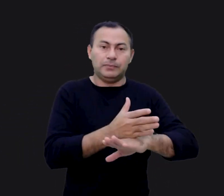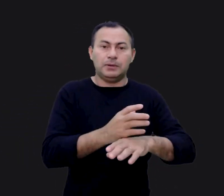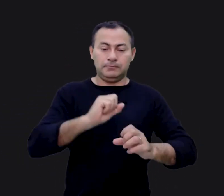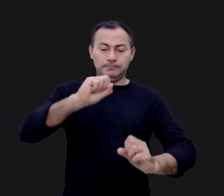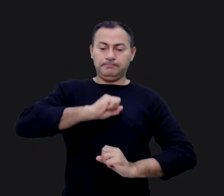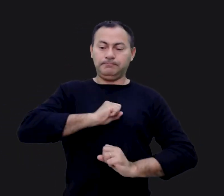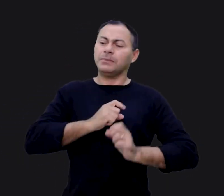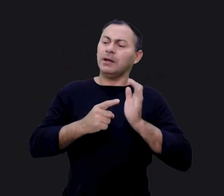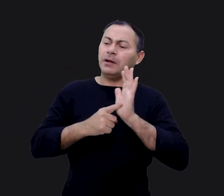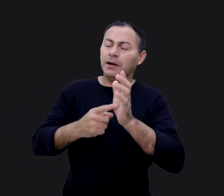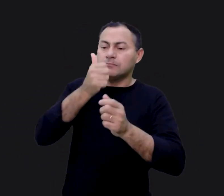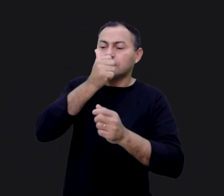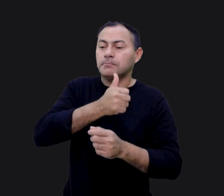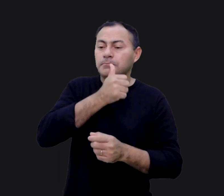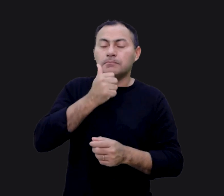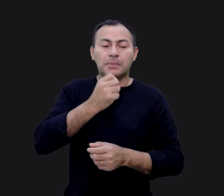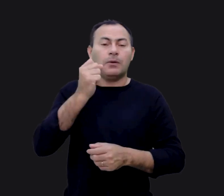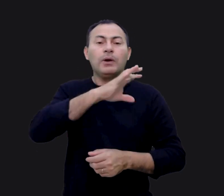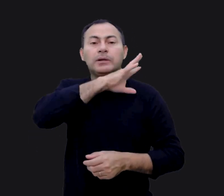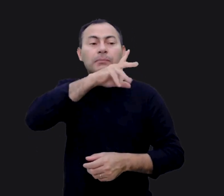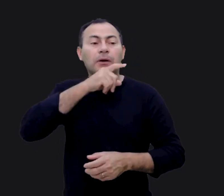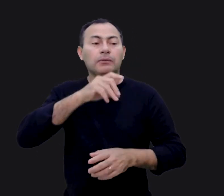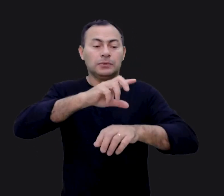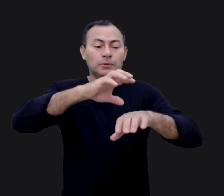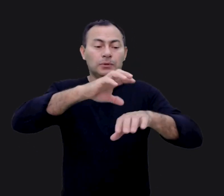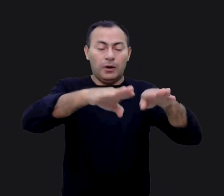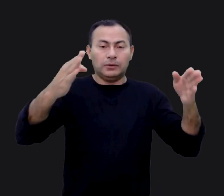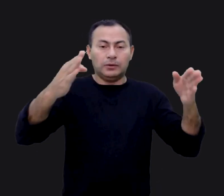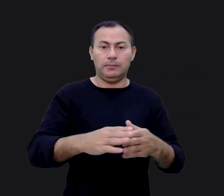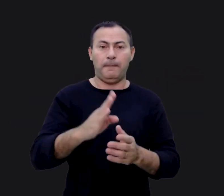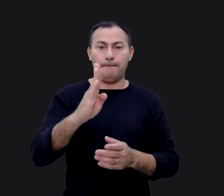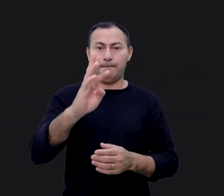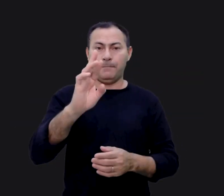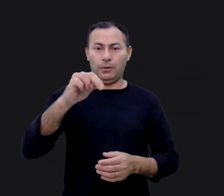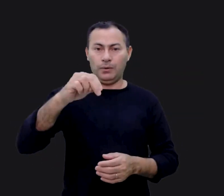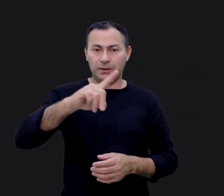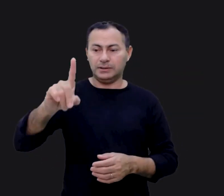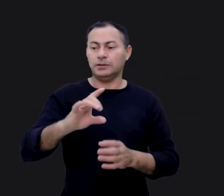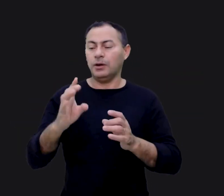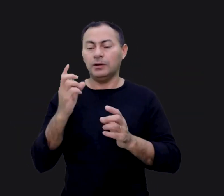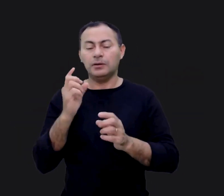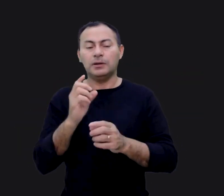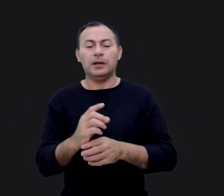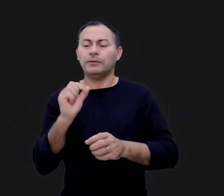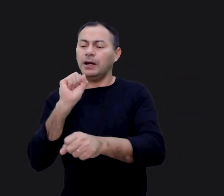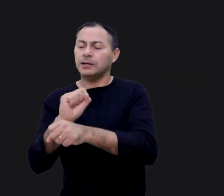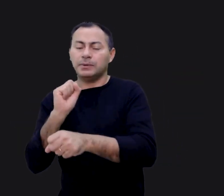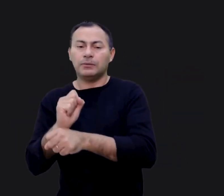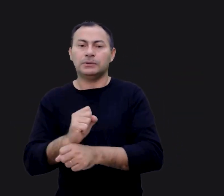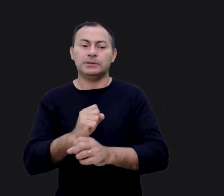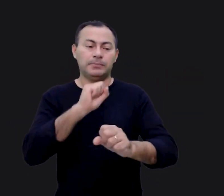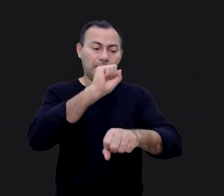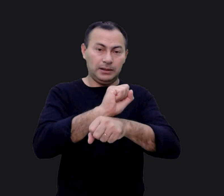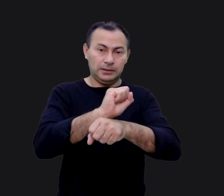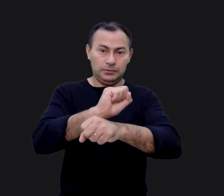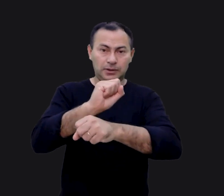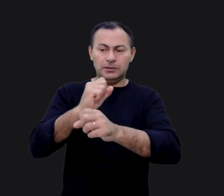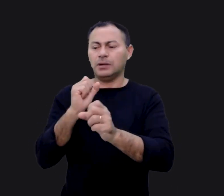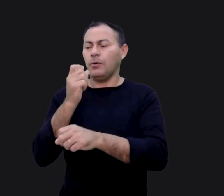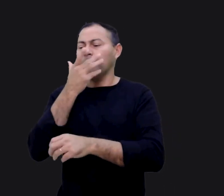como sacrificar o seu animal no altar de bronze e só. Lá ficava o pecador, esperando o sacerdote entrar na presença de